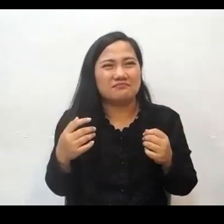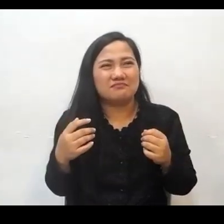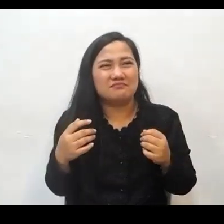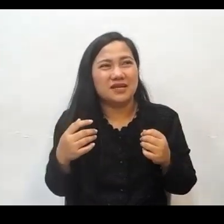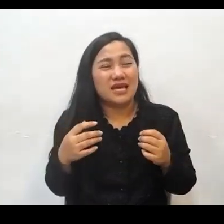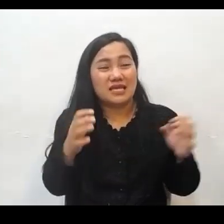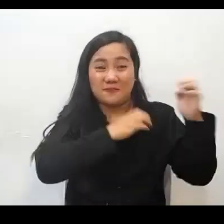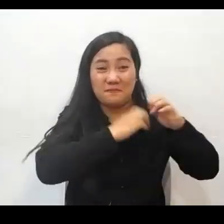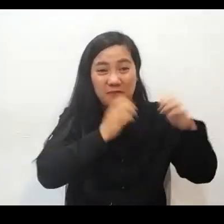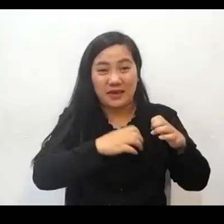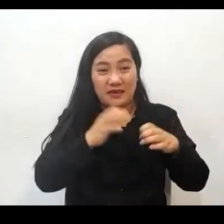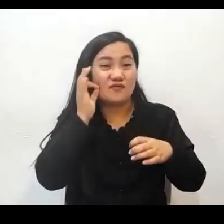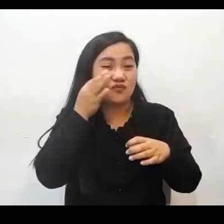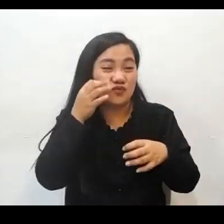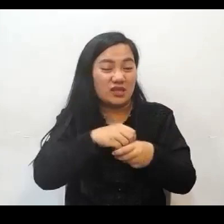buhay krisyano.